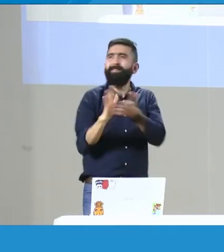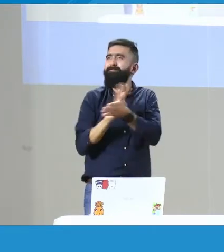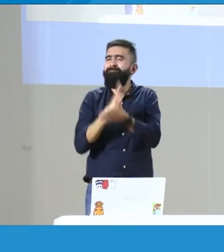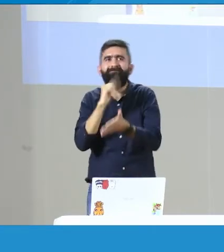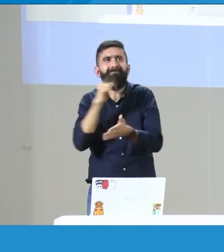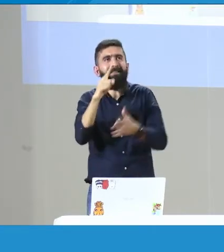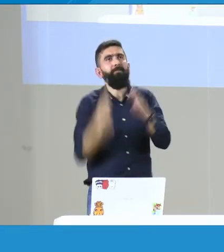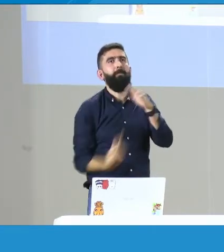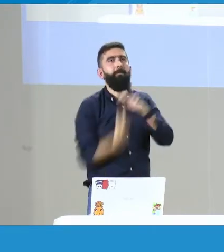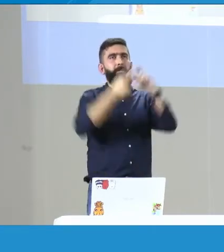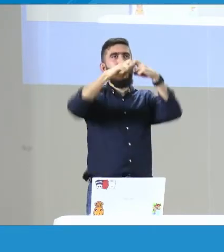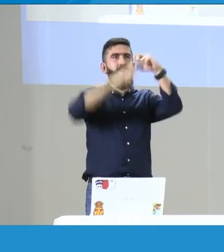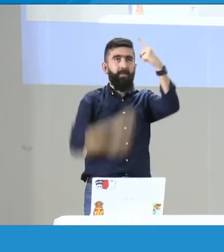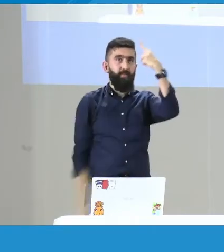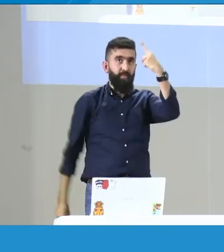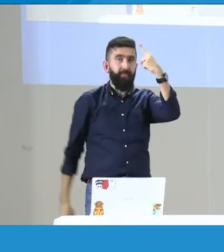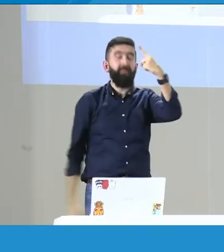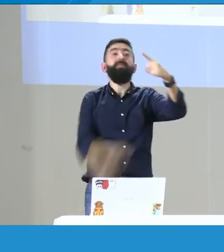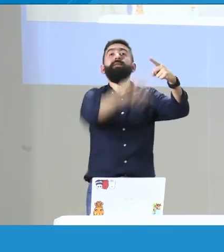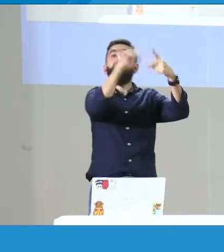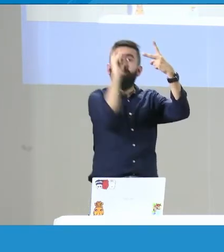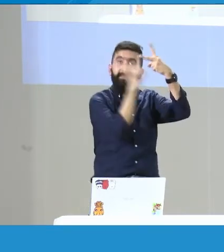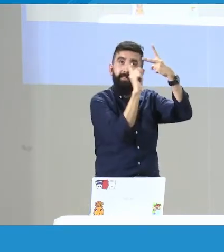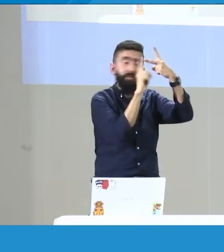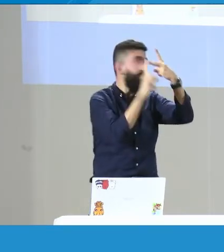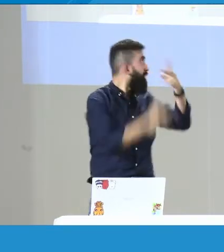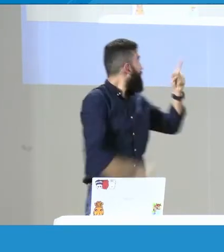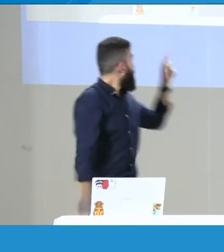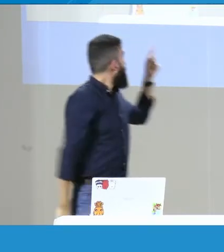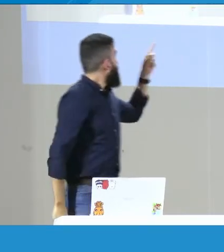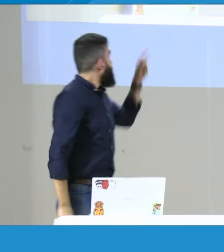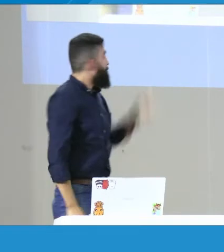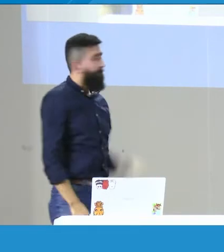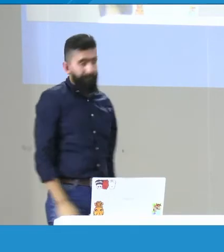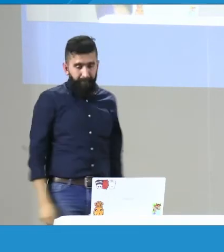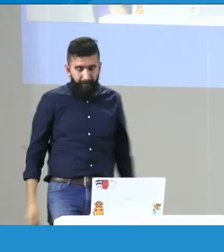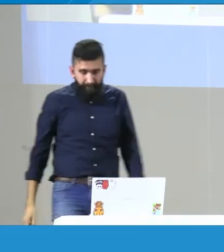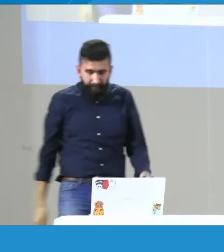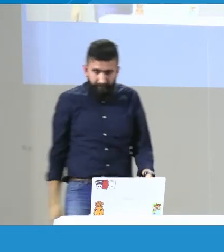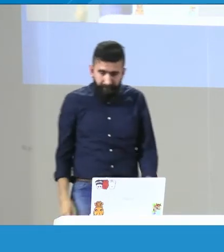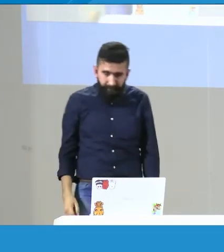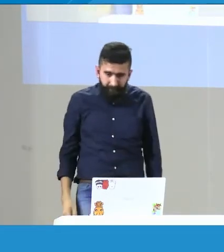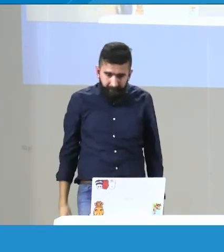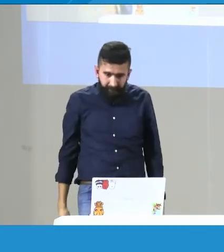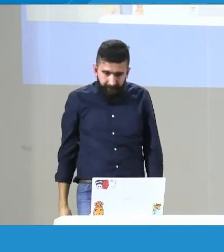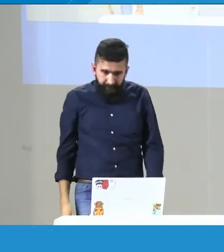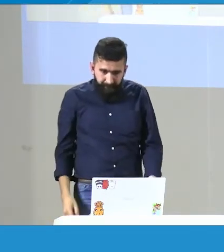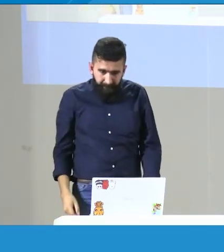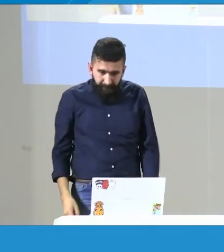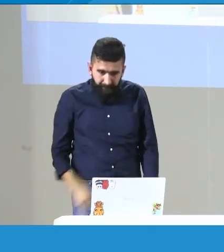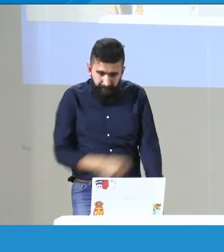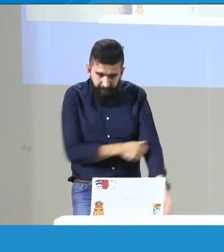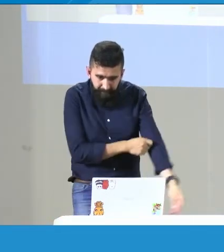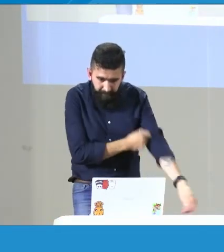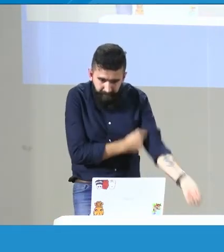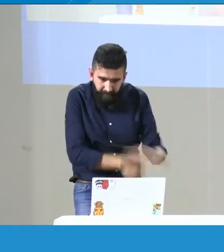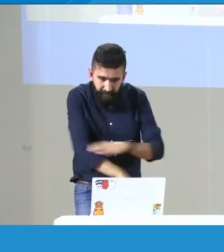preguntas muy claras donde se supiera que si era usuario de la lengua de señas o si era de manera... Esa es una de las razones de por qué vamos a iniciar este estudio.